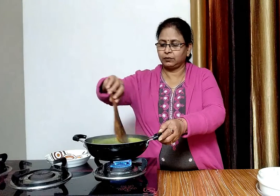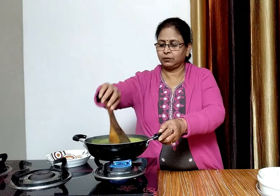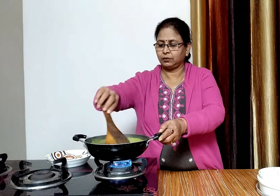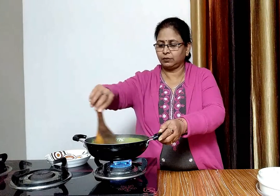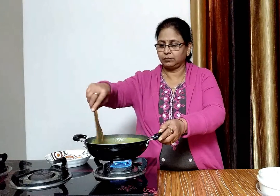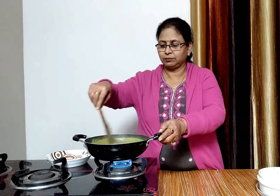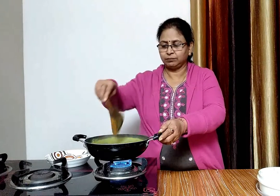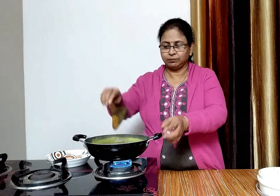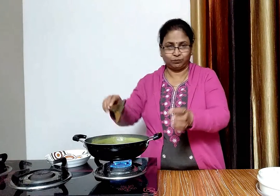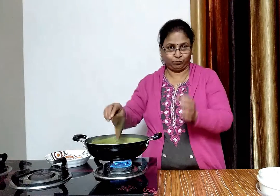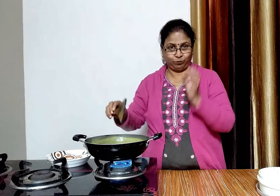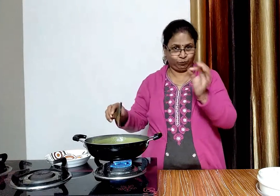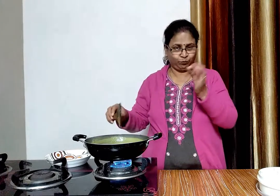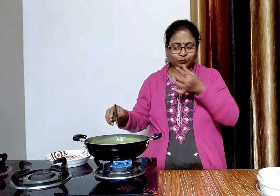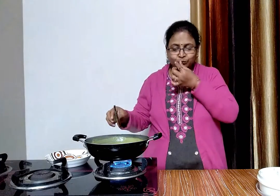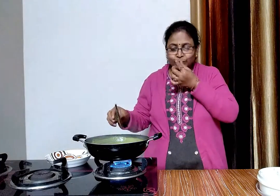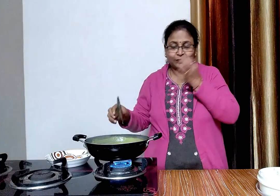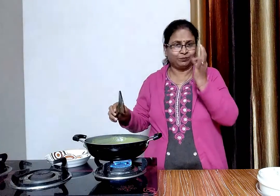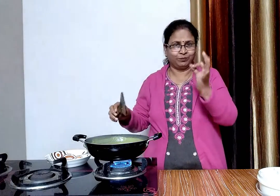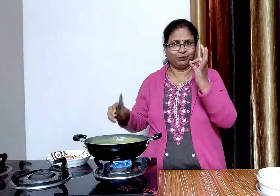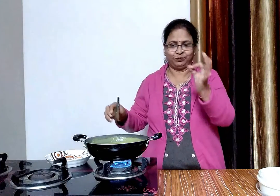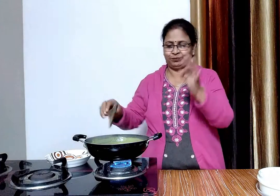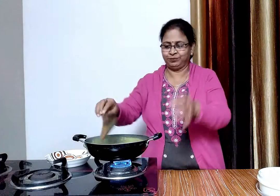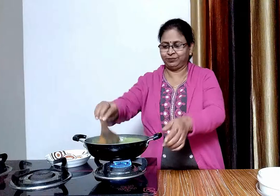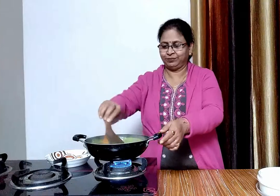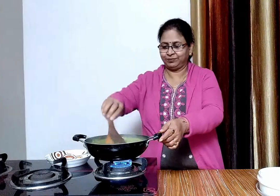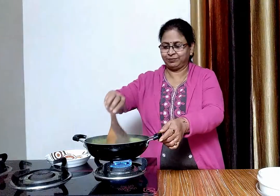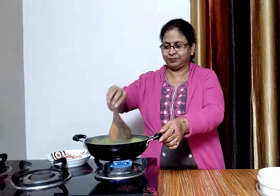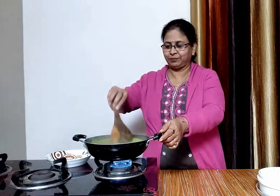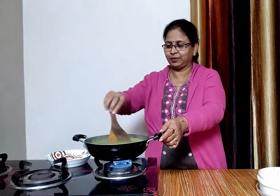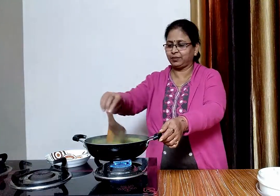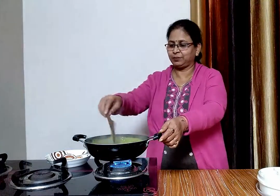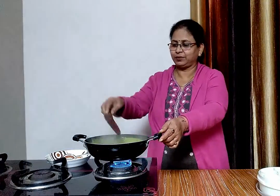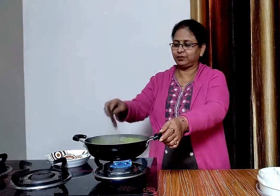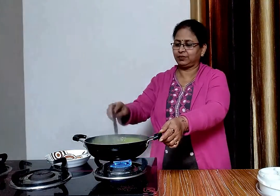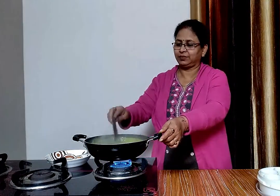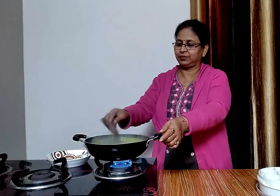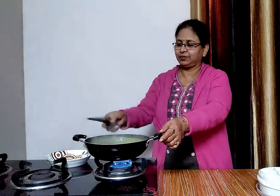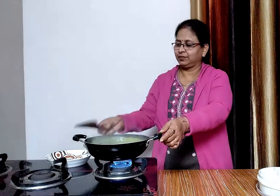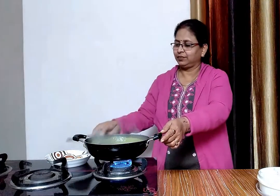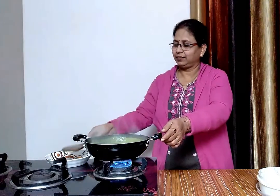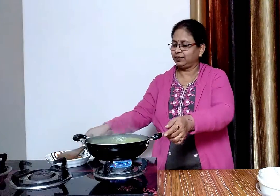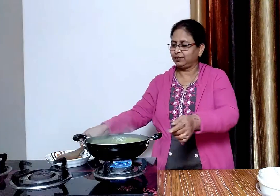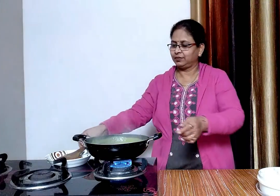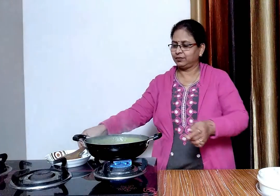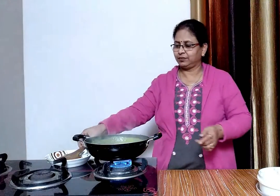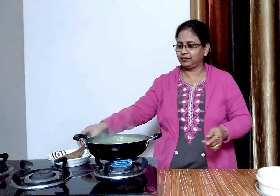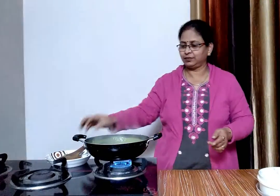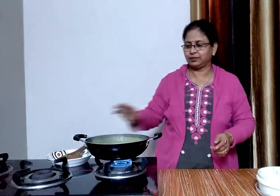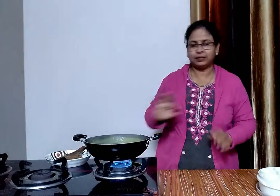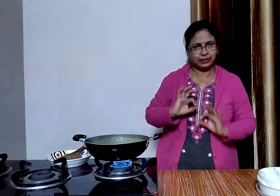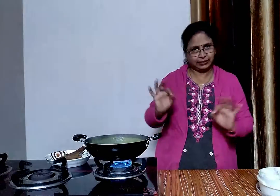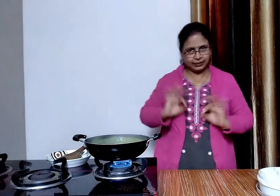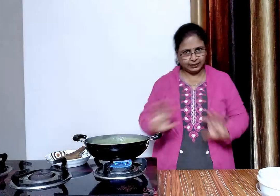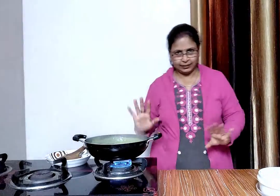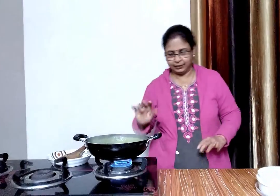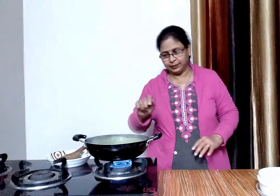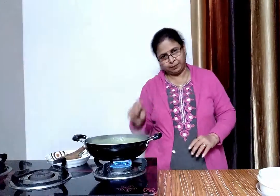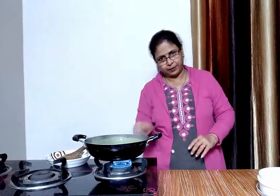अच्छी से खुश्बू आने लगी है मटर की सबजी बन चुकी है अब कैस बन कर देंगे और स्वैपिंग